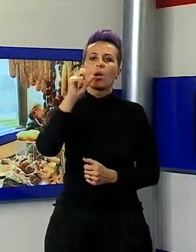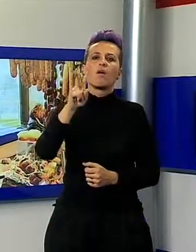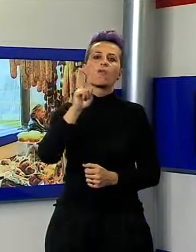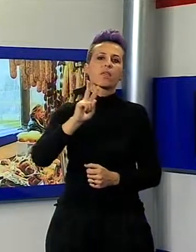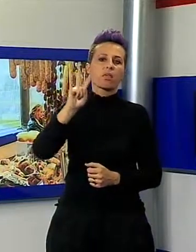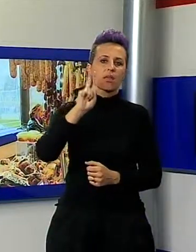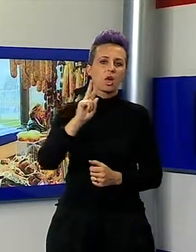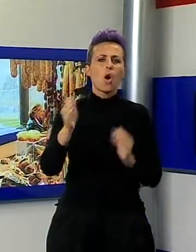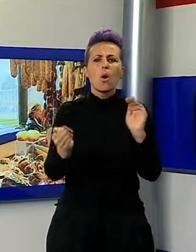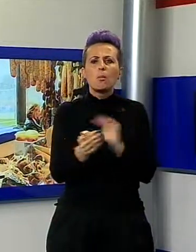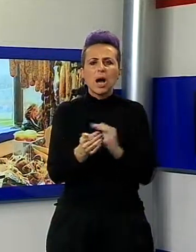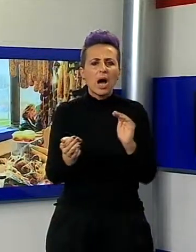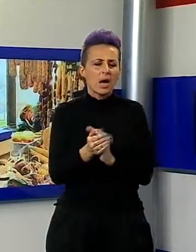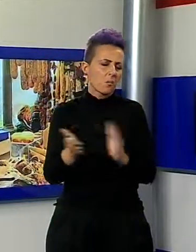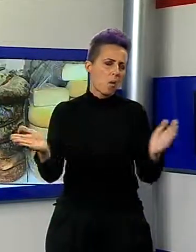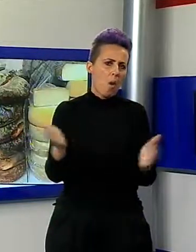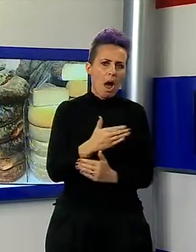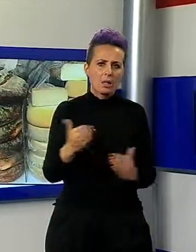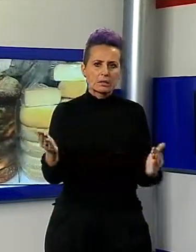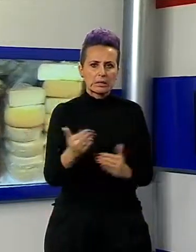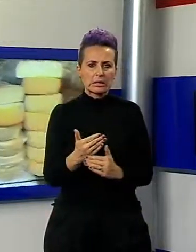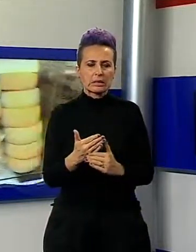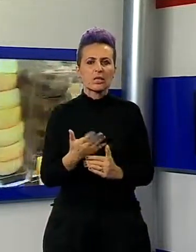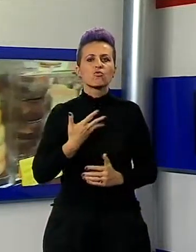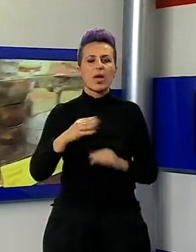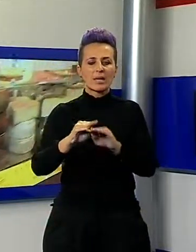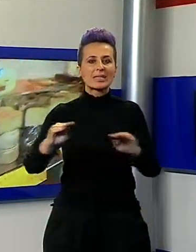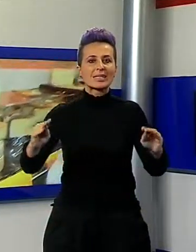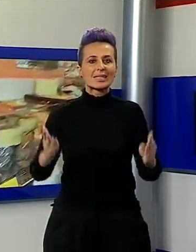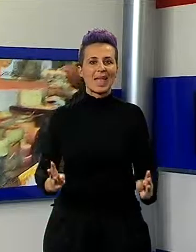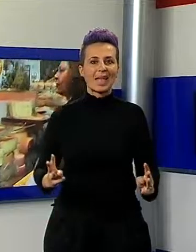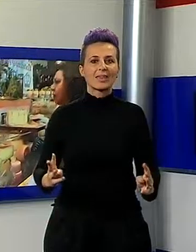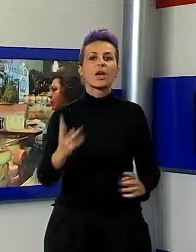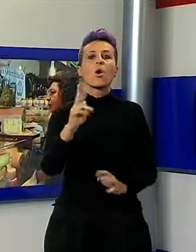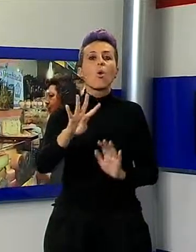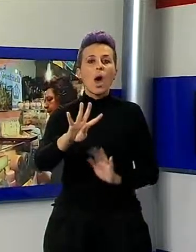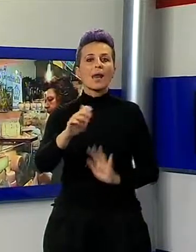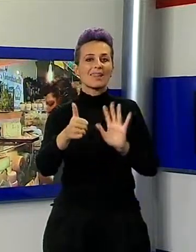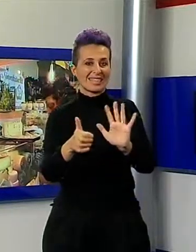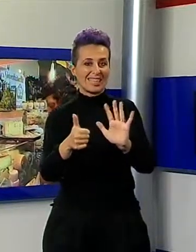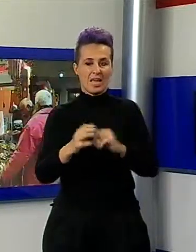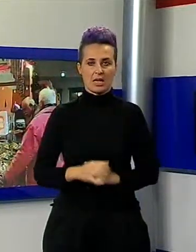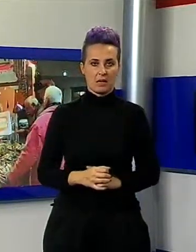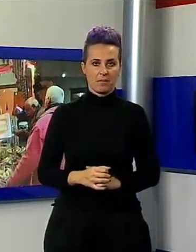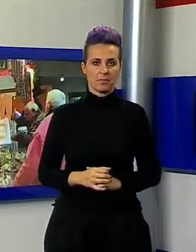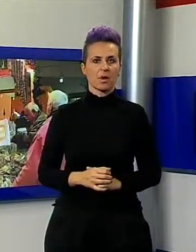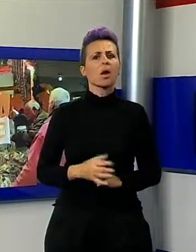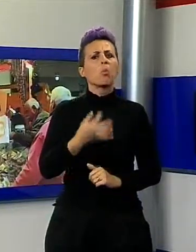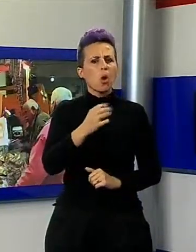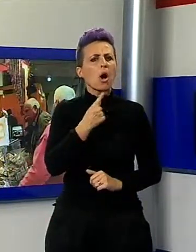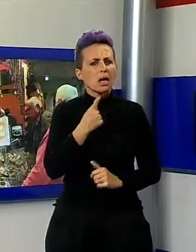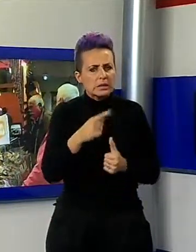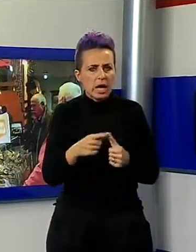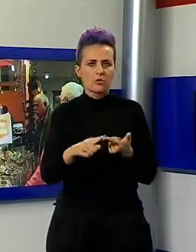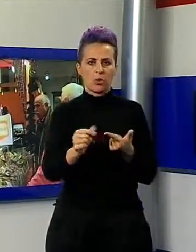paniere offerto dai 46 stendisti è ricco e variegato. Ma anche quest'anno il Desco non è solo possibilità di assaggiare